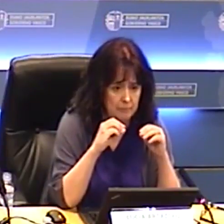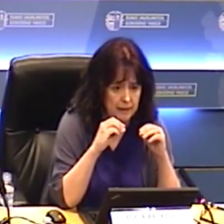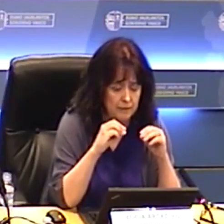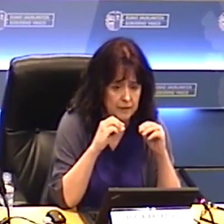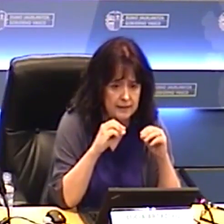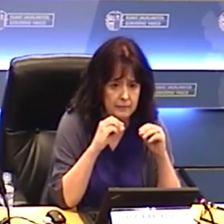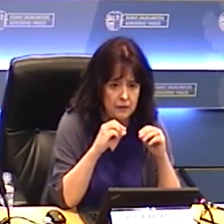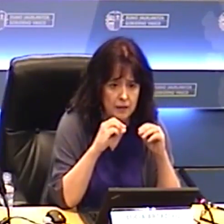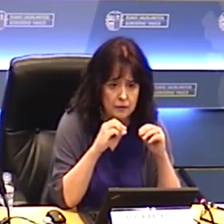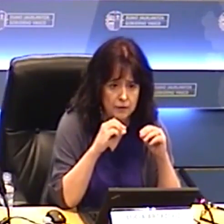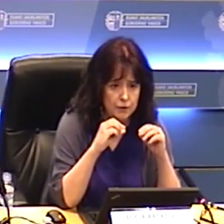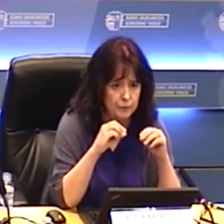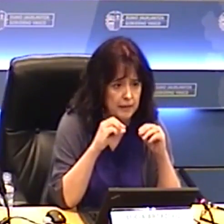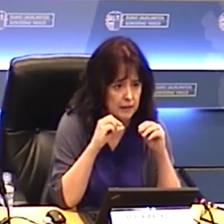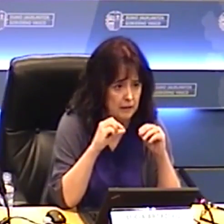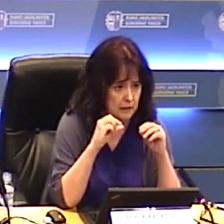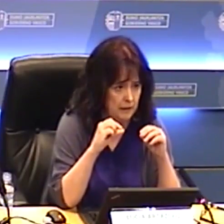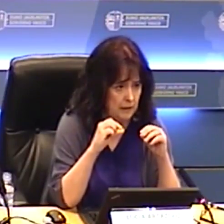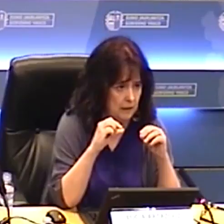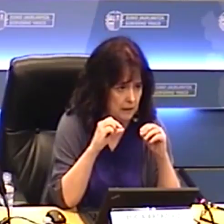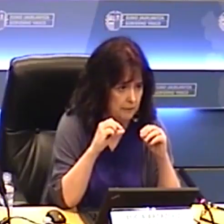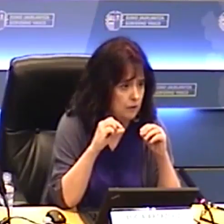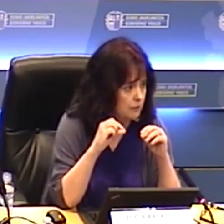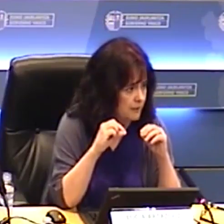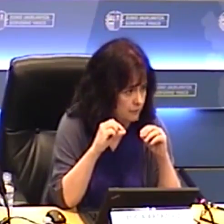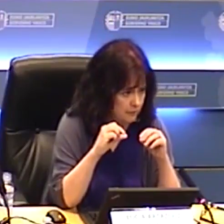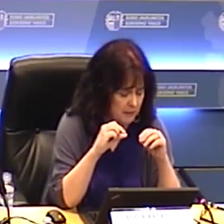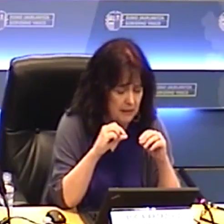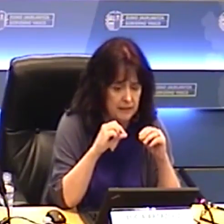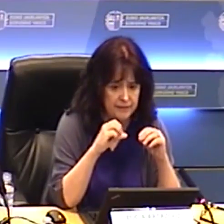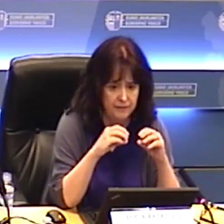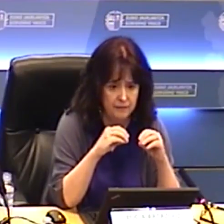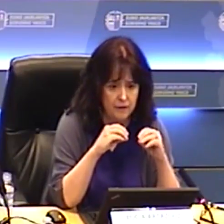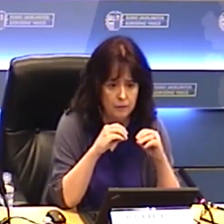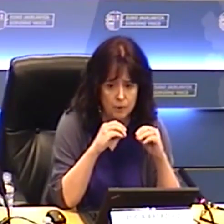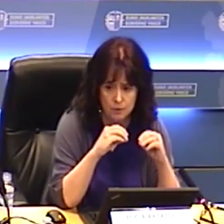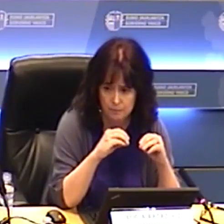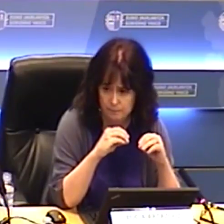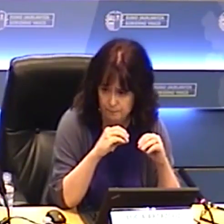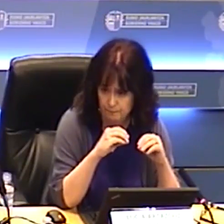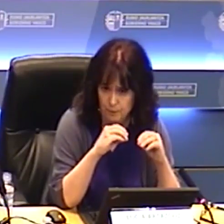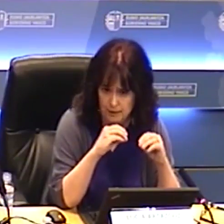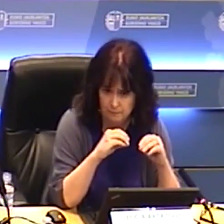implicación estable a lo largo de toda su vida en el trabajo doméstico y familiar, es decir, poco, poca.